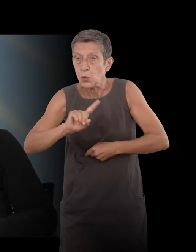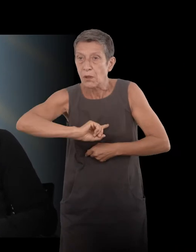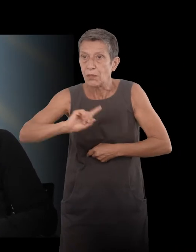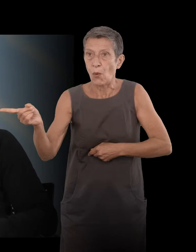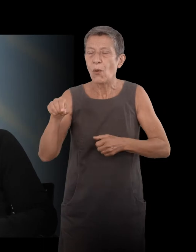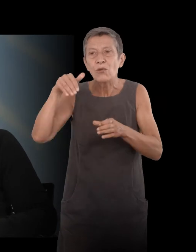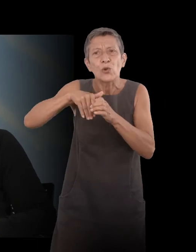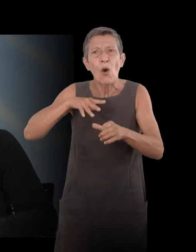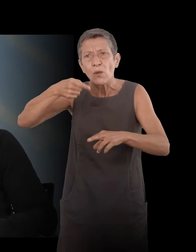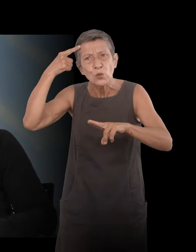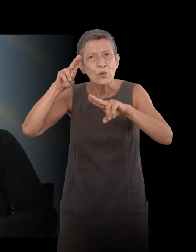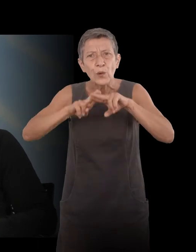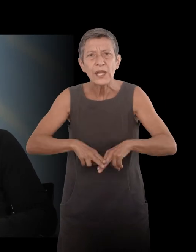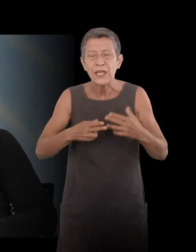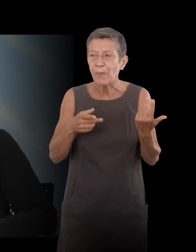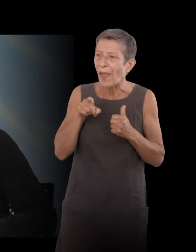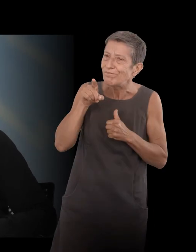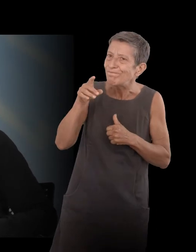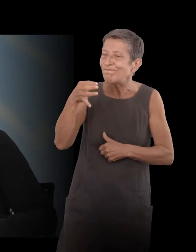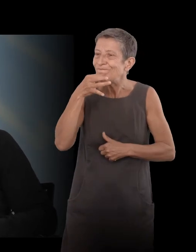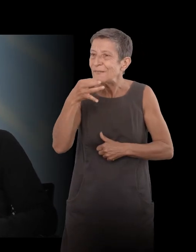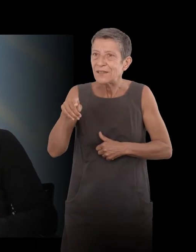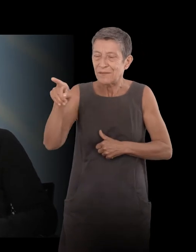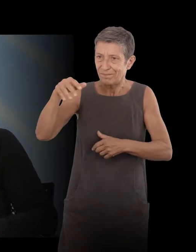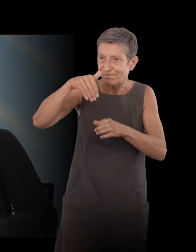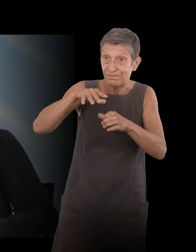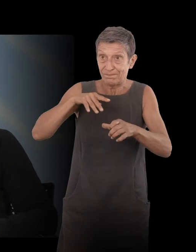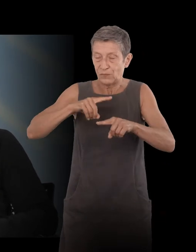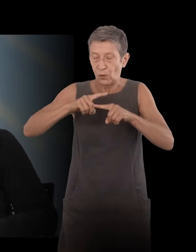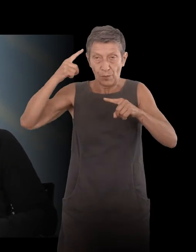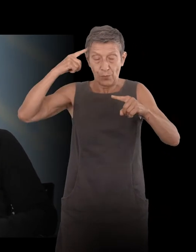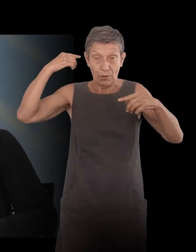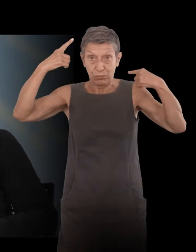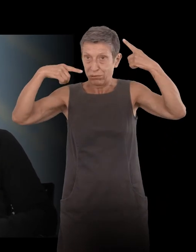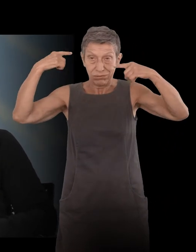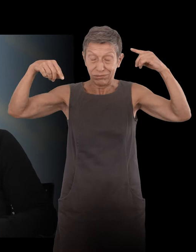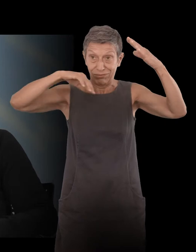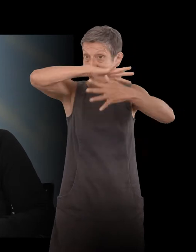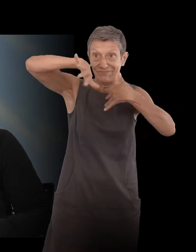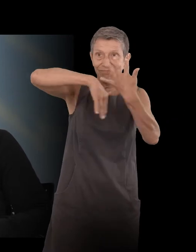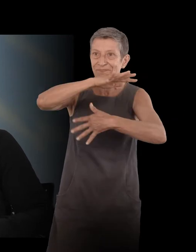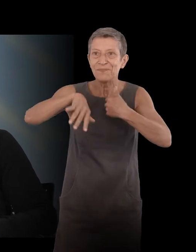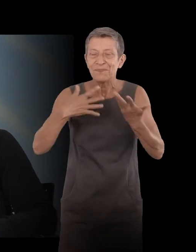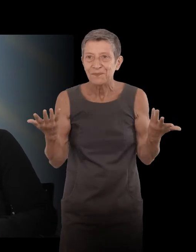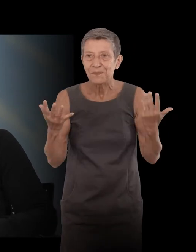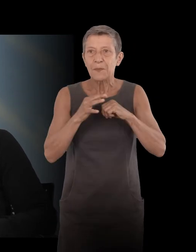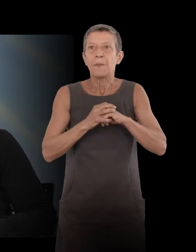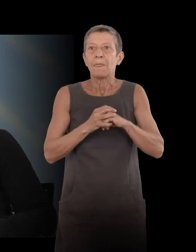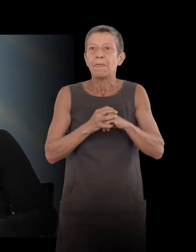rather than of a disorder. You are also, first all, you have made hundreds of